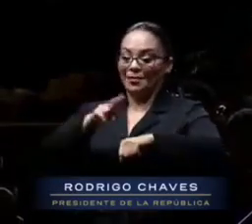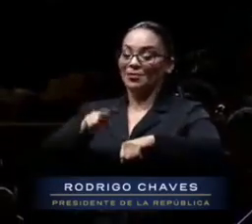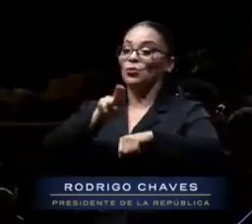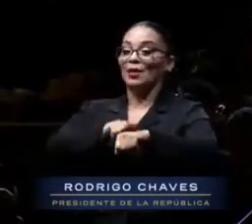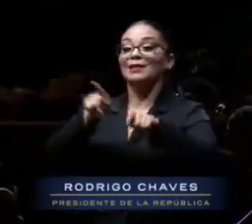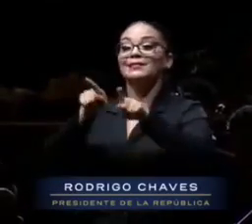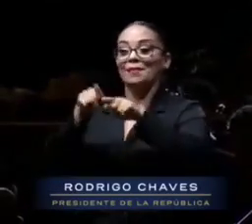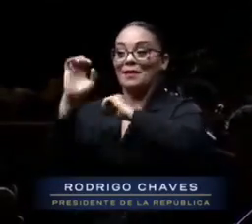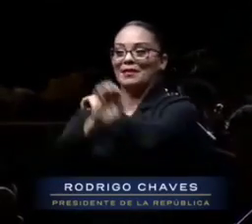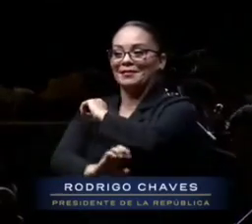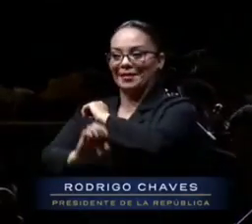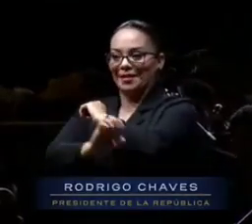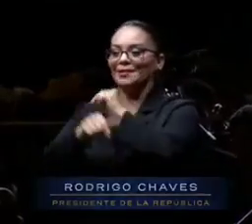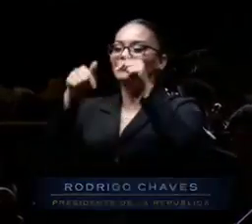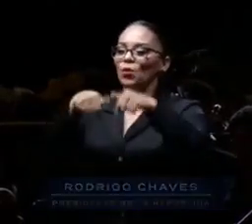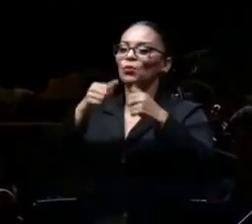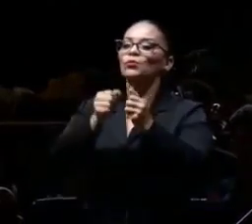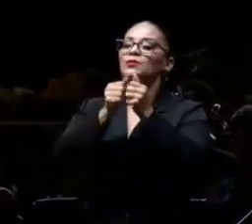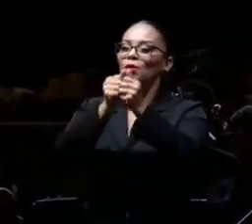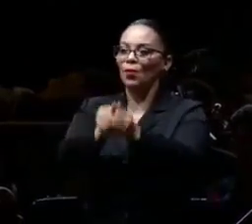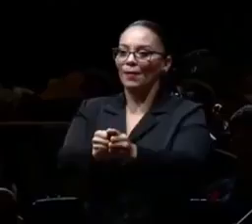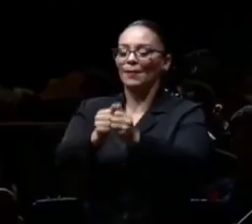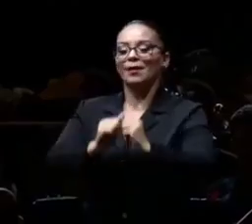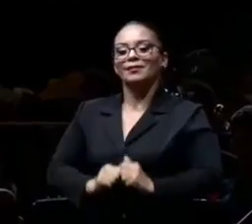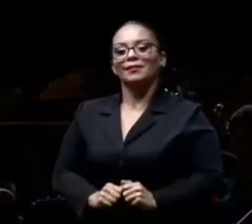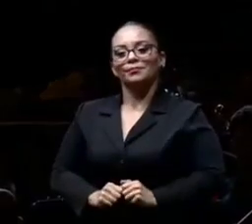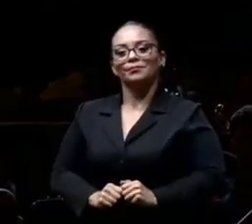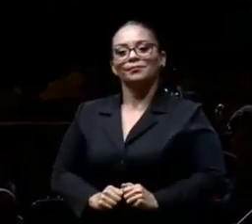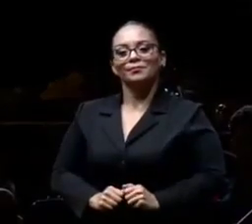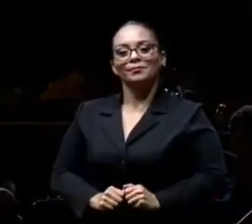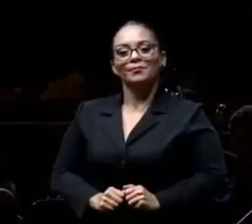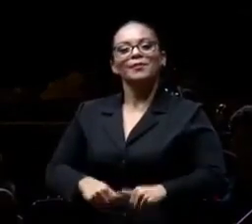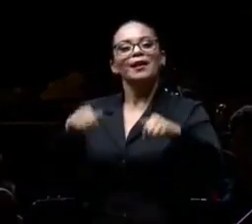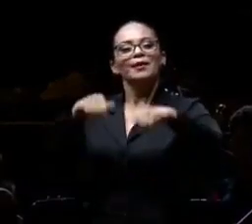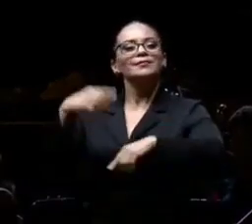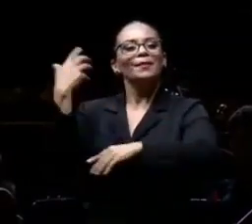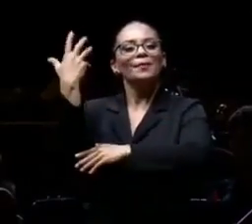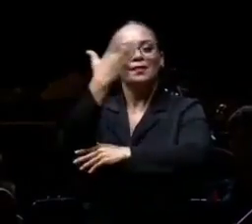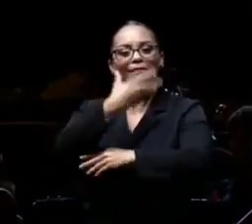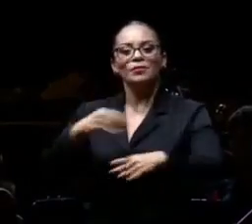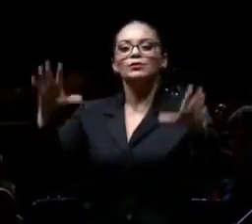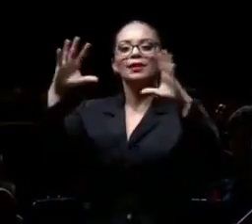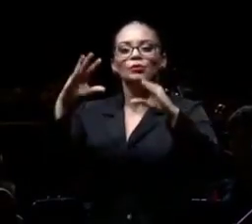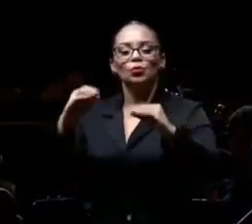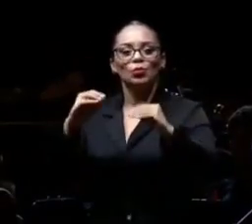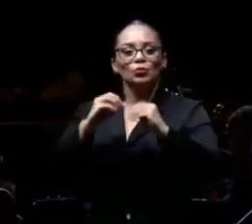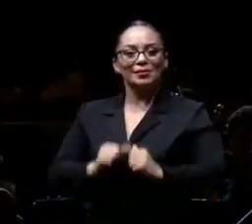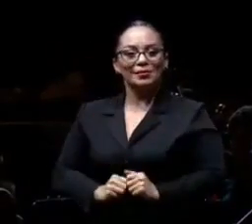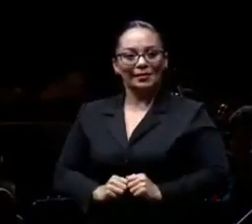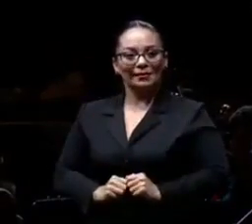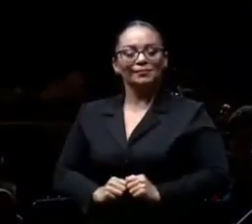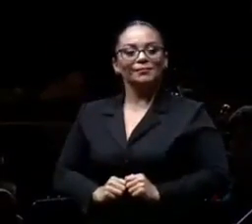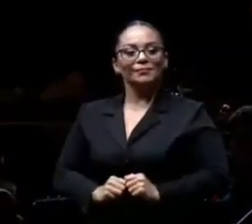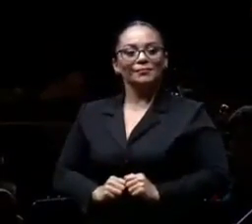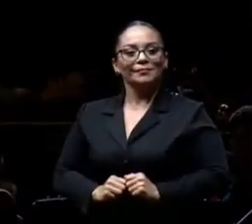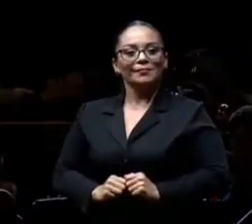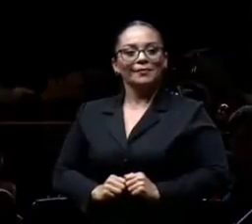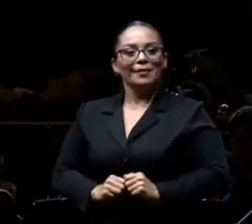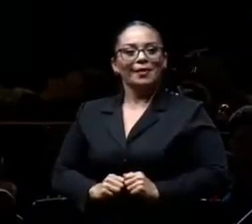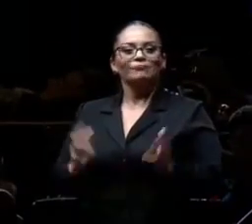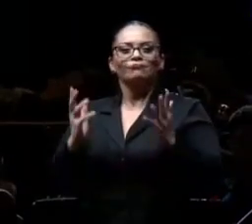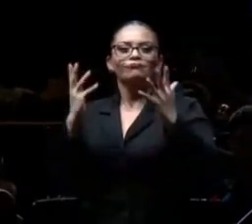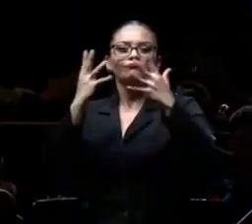y extranjeras que nos acompañan en esta maravillosa noche decembrina